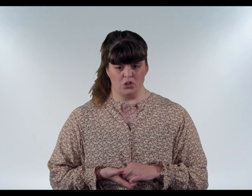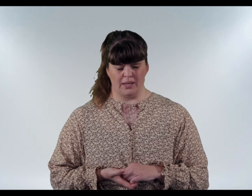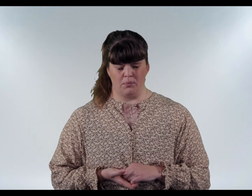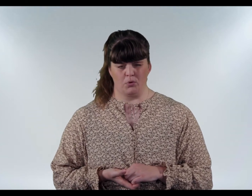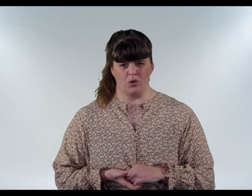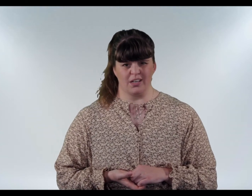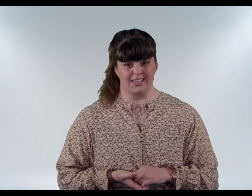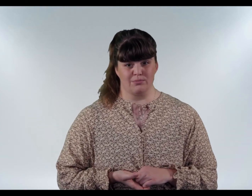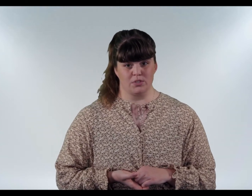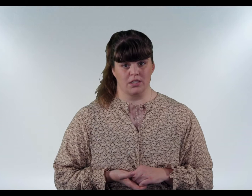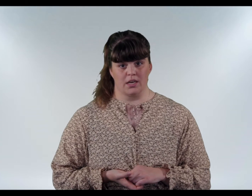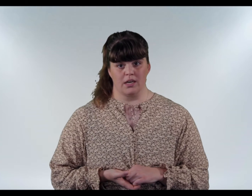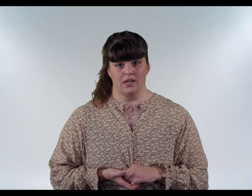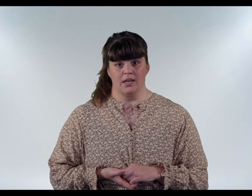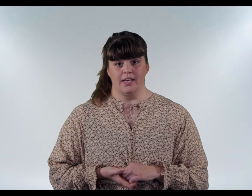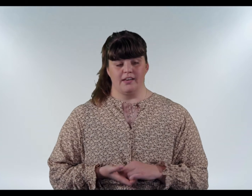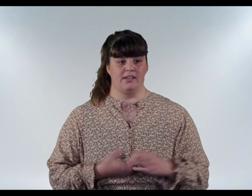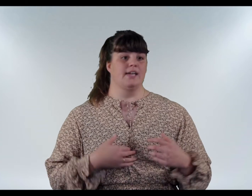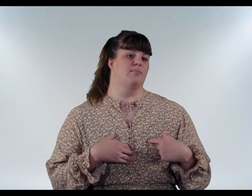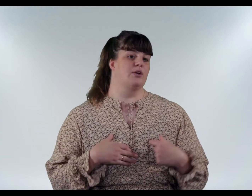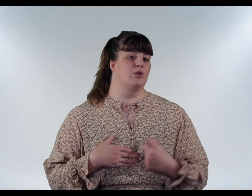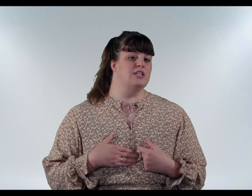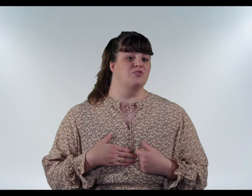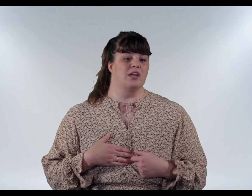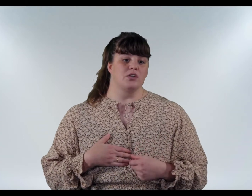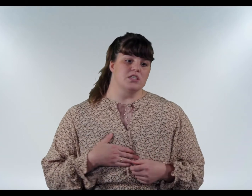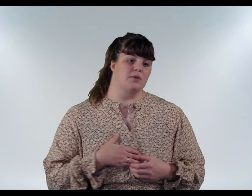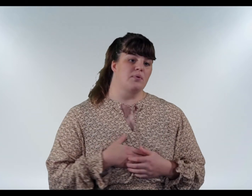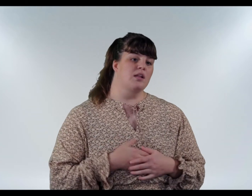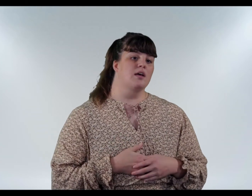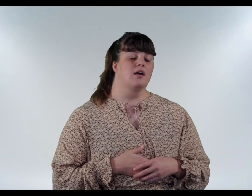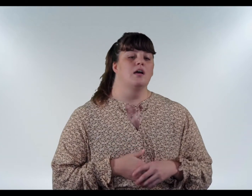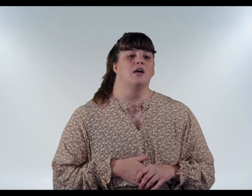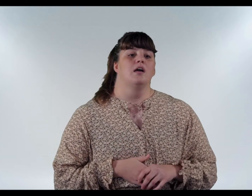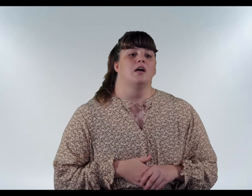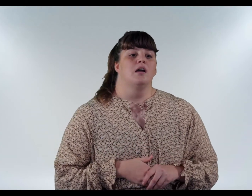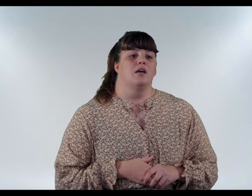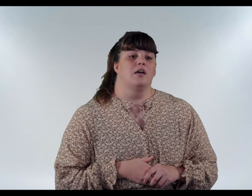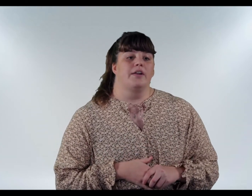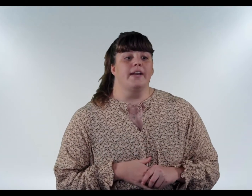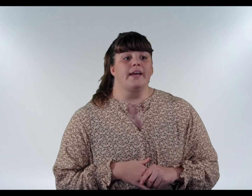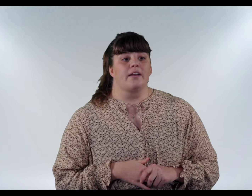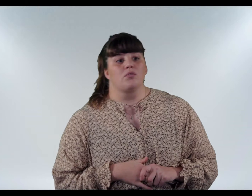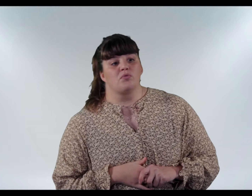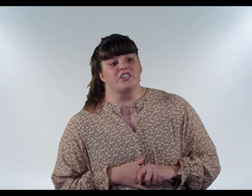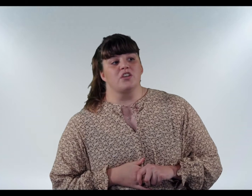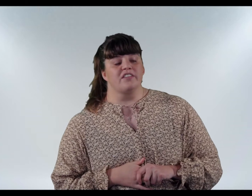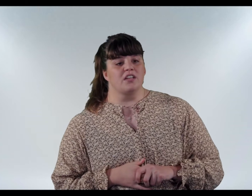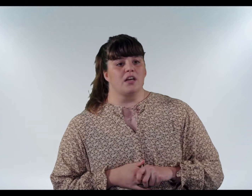að emum hróka til þess að ef ég er bara einhver leysfélag og ég segja bara hennar Reynir, þú veist að eftir að taka